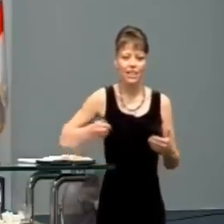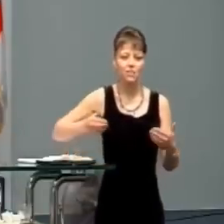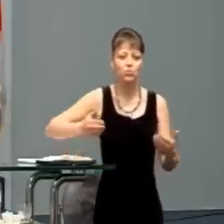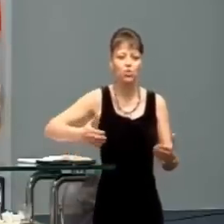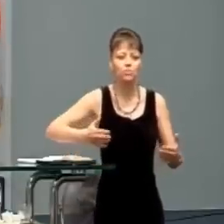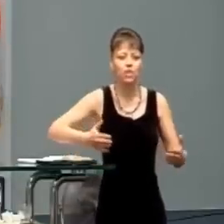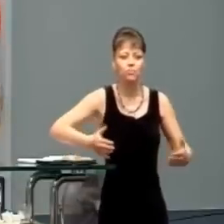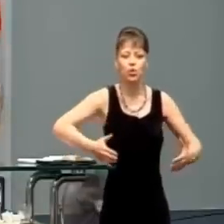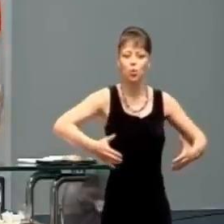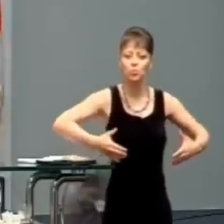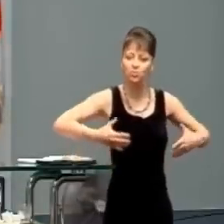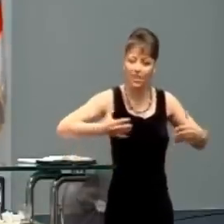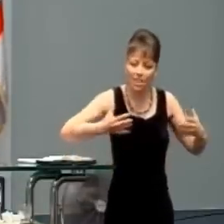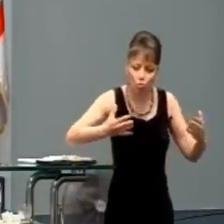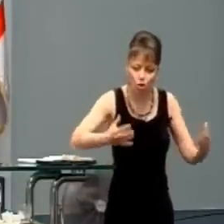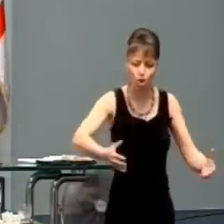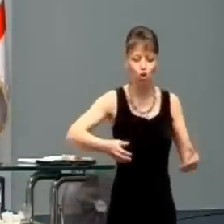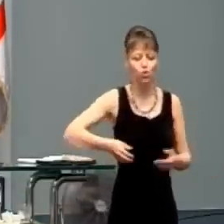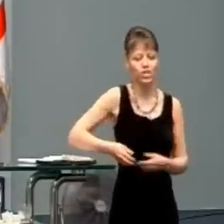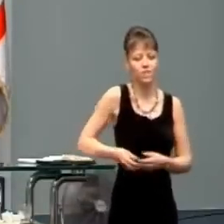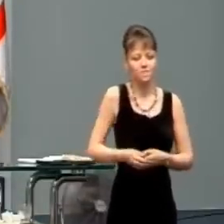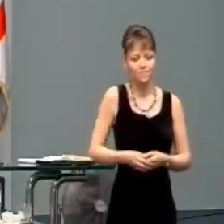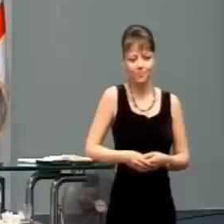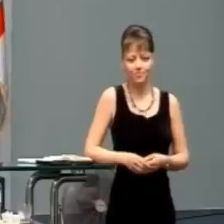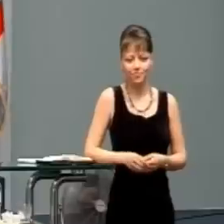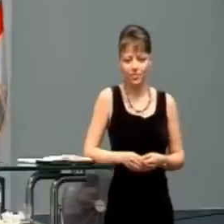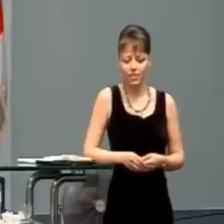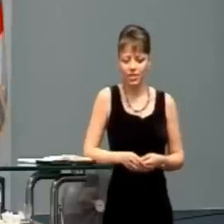Mali by sme byť schopní učiť ľudí,